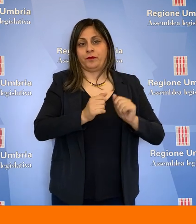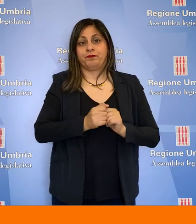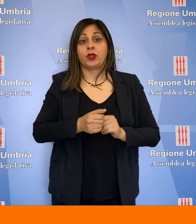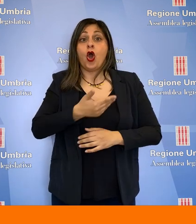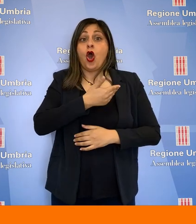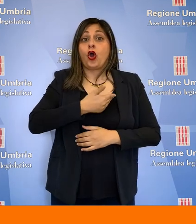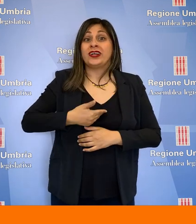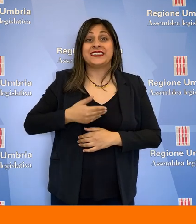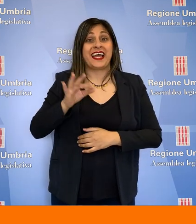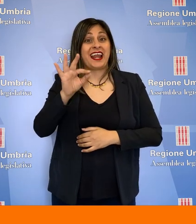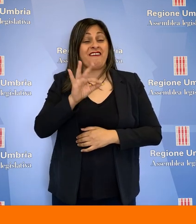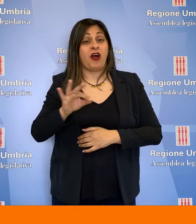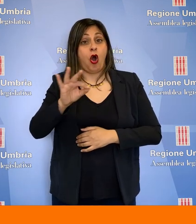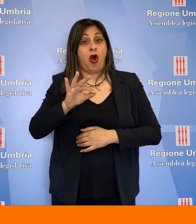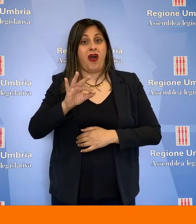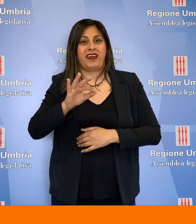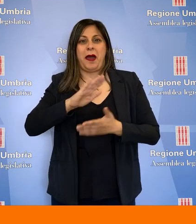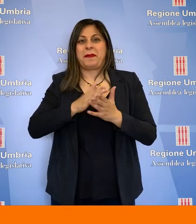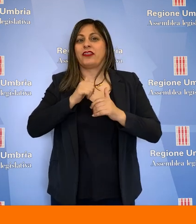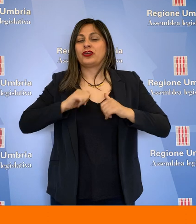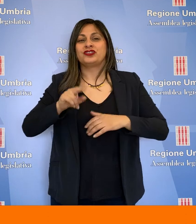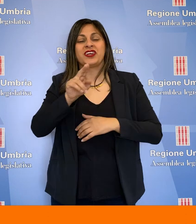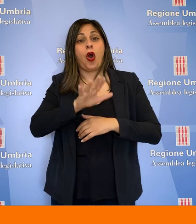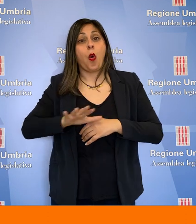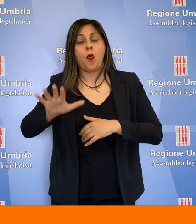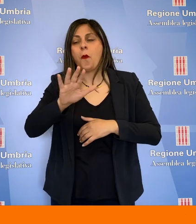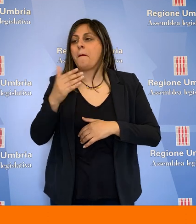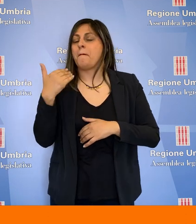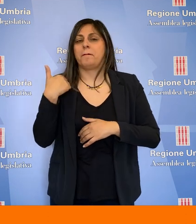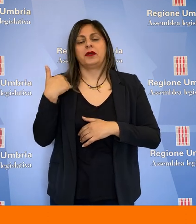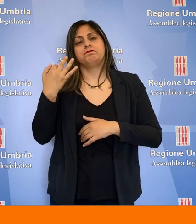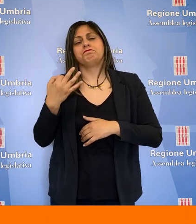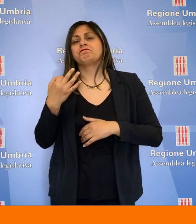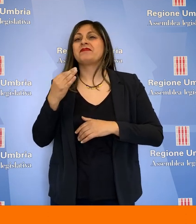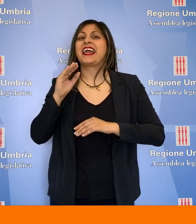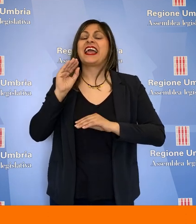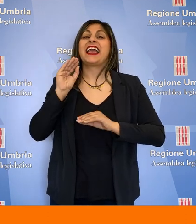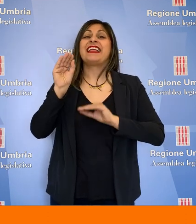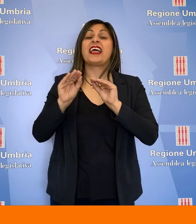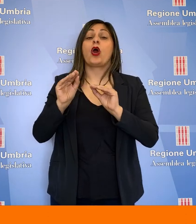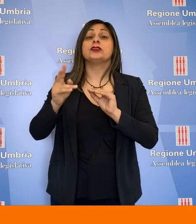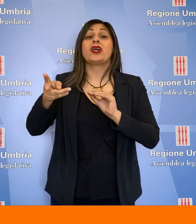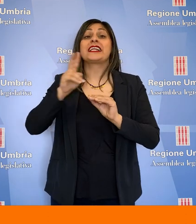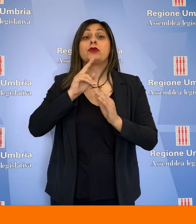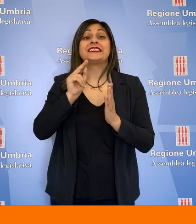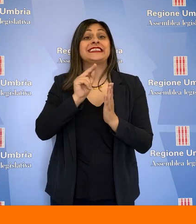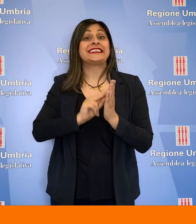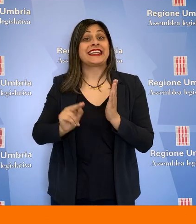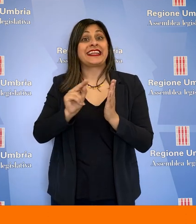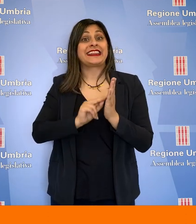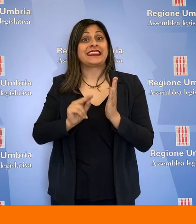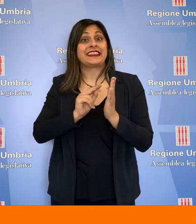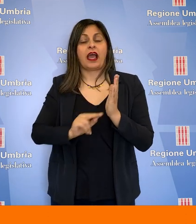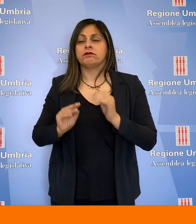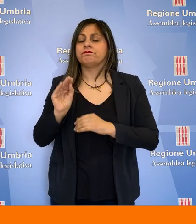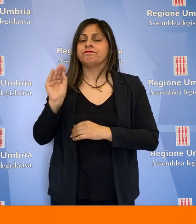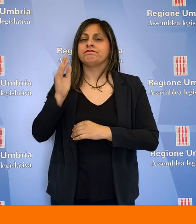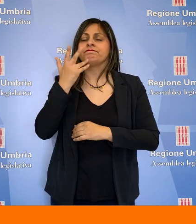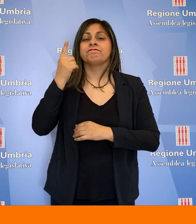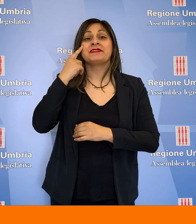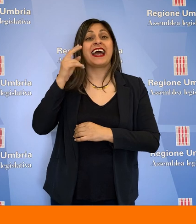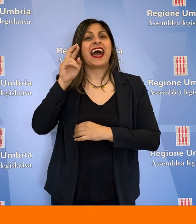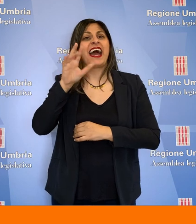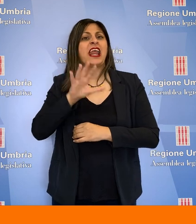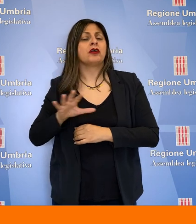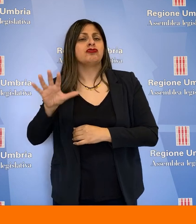consigliere regionale Andrea Fora, patto civico per l'Umbria, in una interrogazione a risposta scritta, chiede di sapere se la